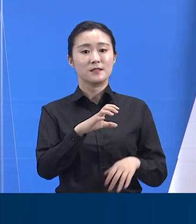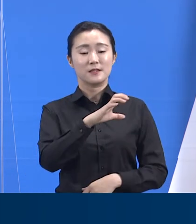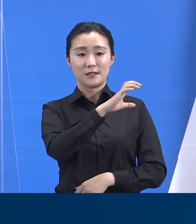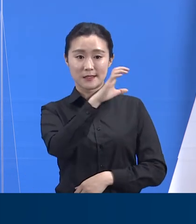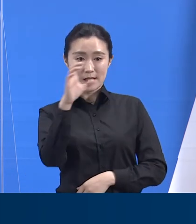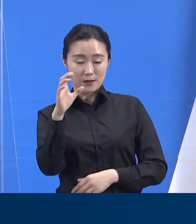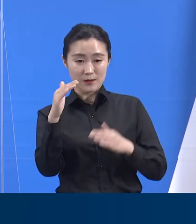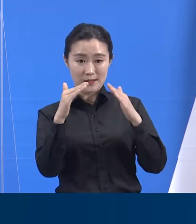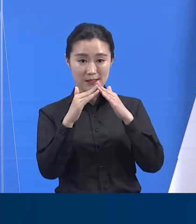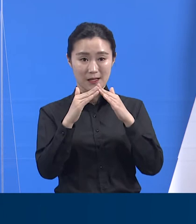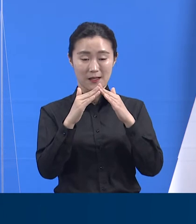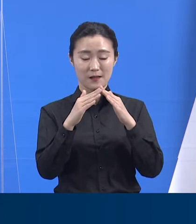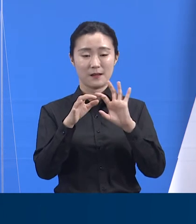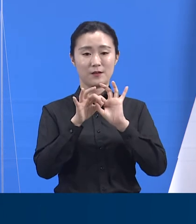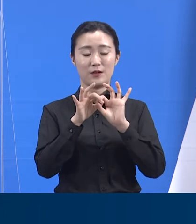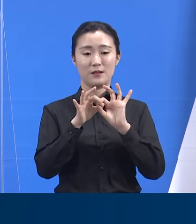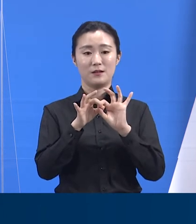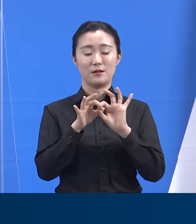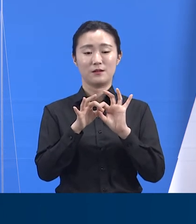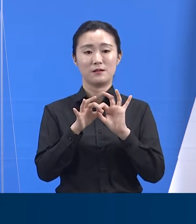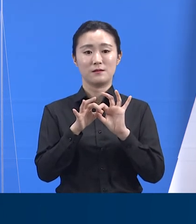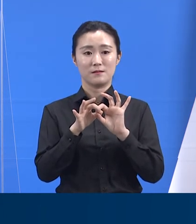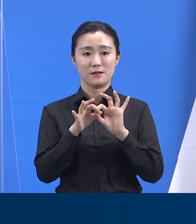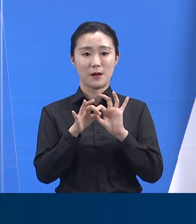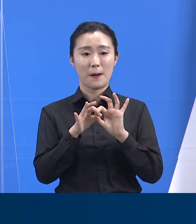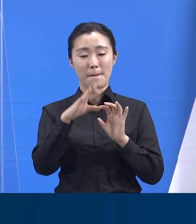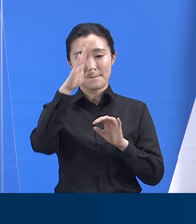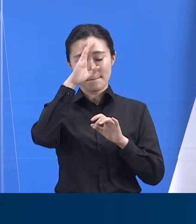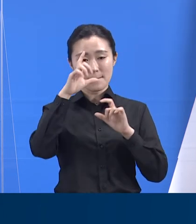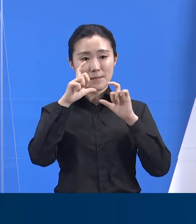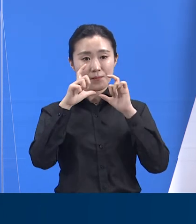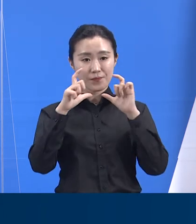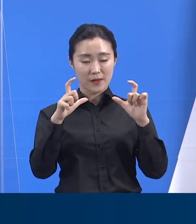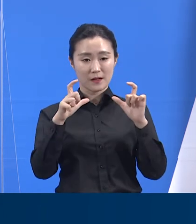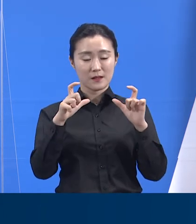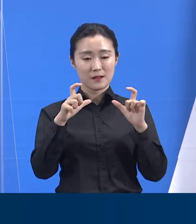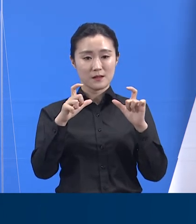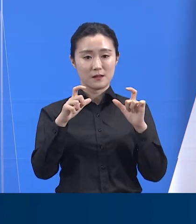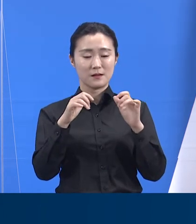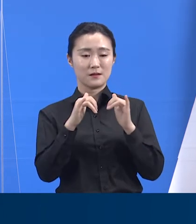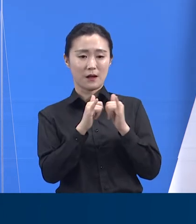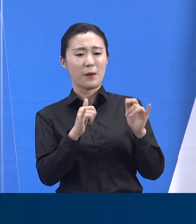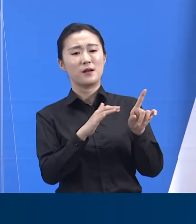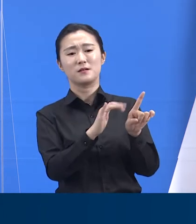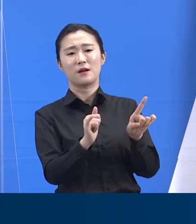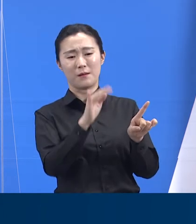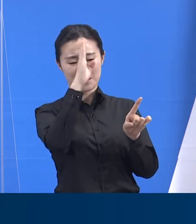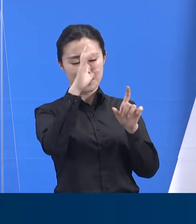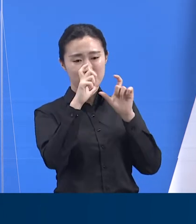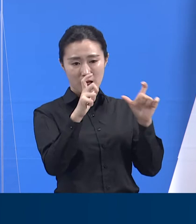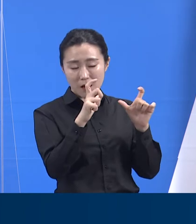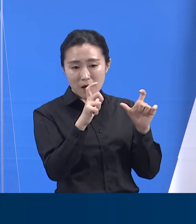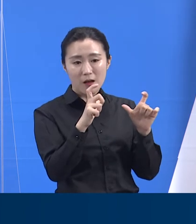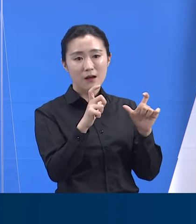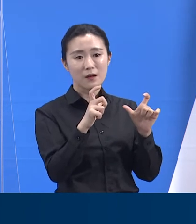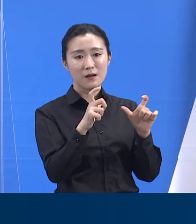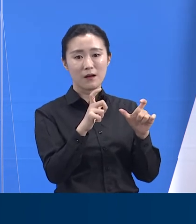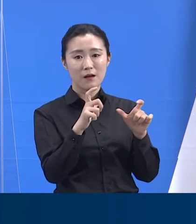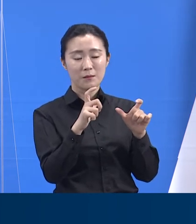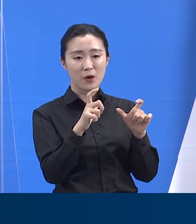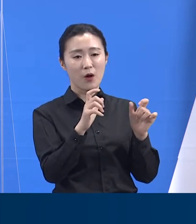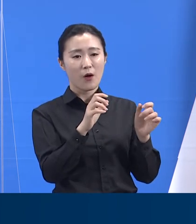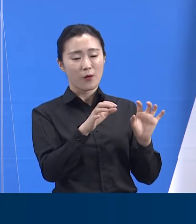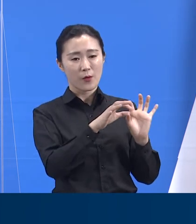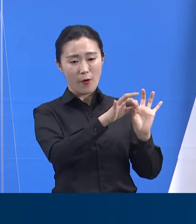지난 15일 최초 지표한 3명이 확진 판정을 받은 이후 관련자 검사를 진행하면서 성당과